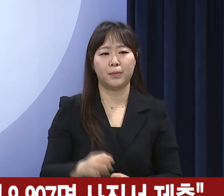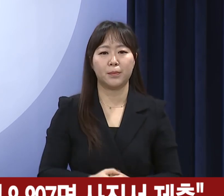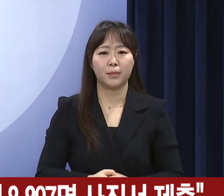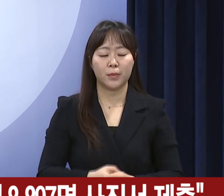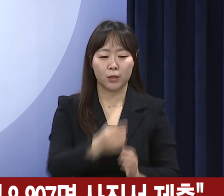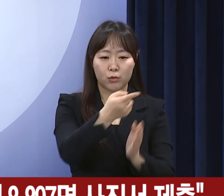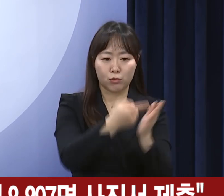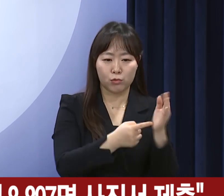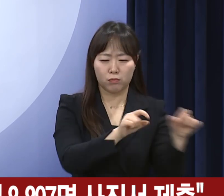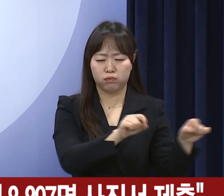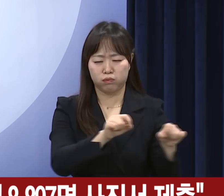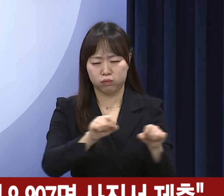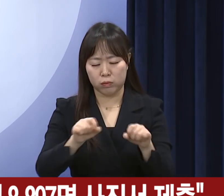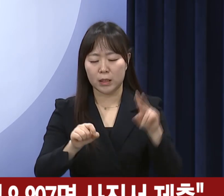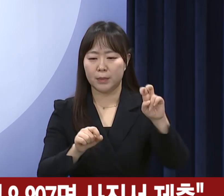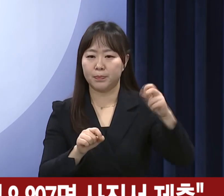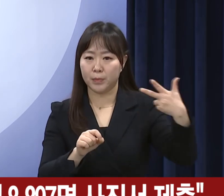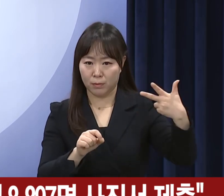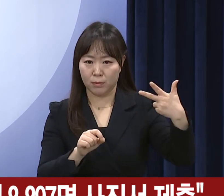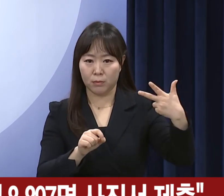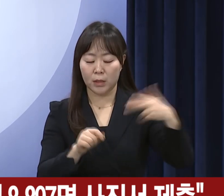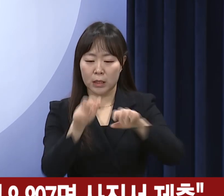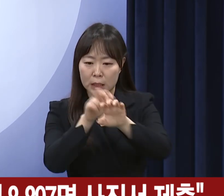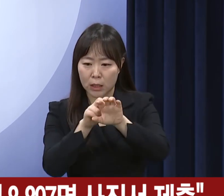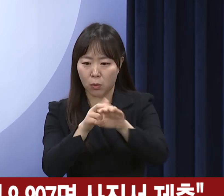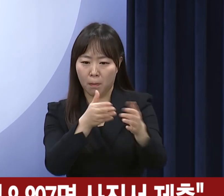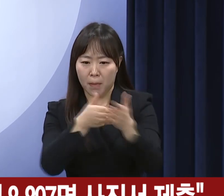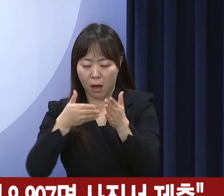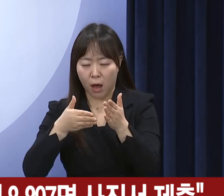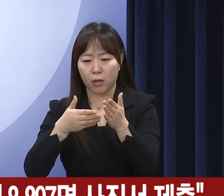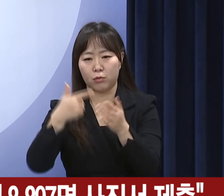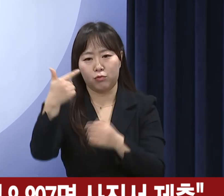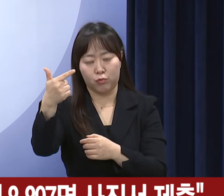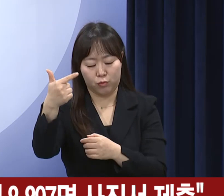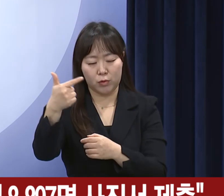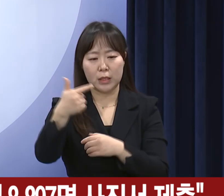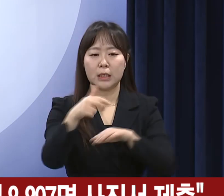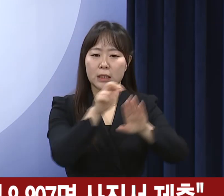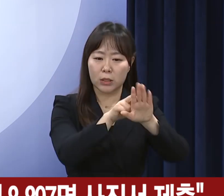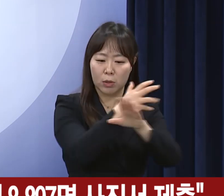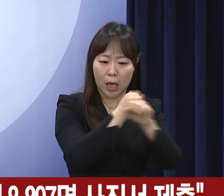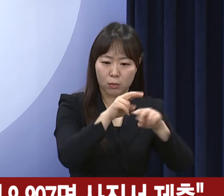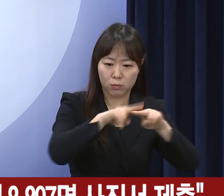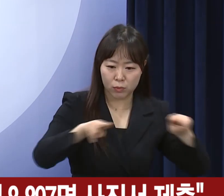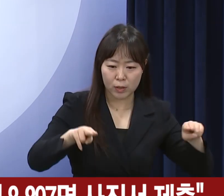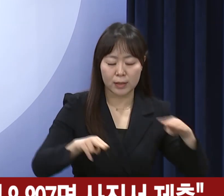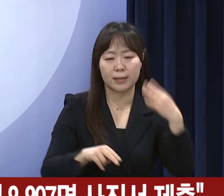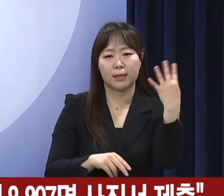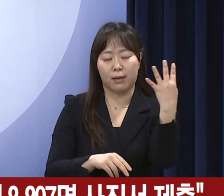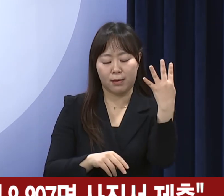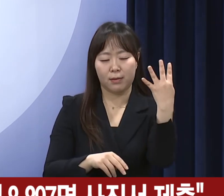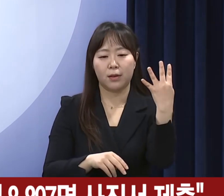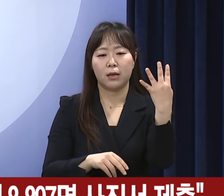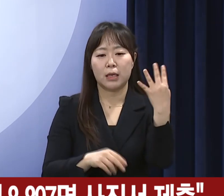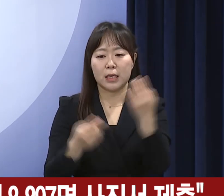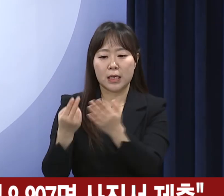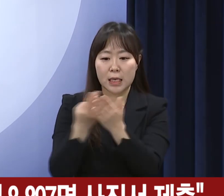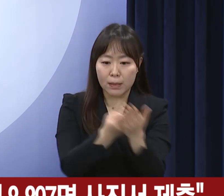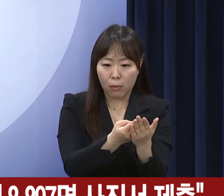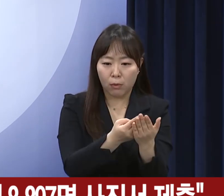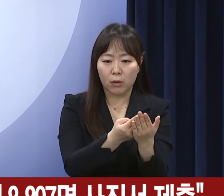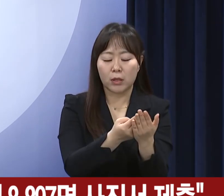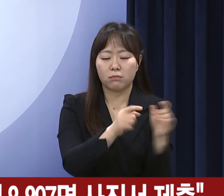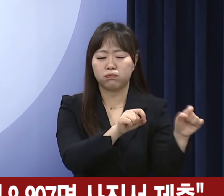수술 지연이 27건 진료 거절이 6건 진료 예약 취소가 4건 입원